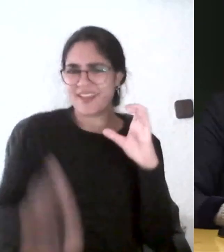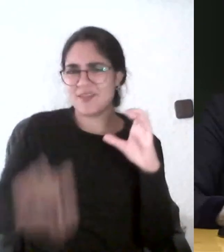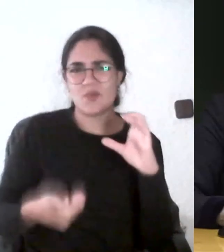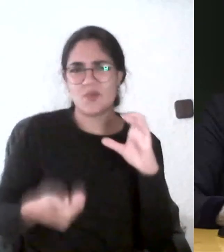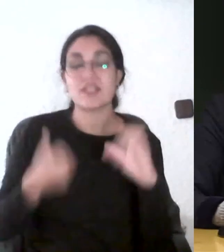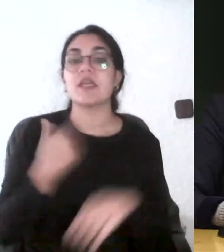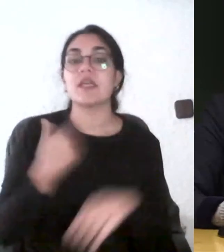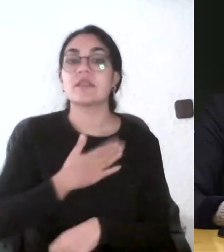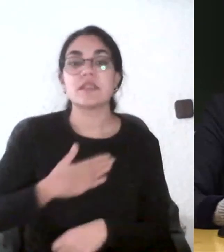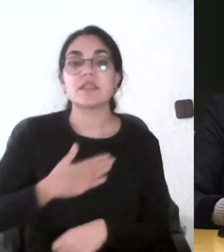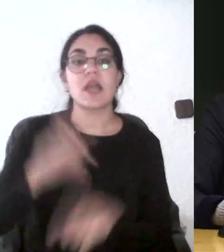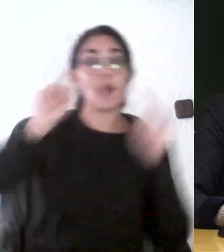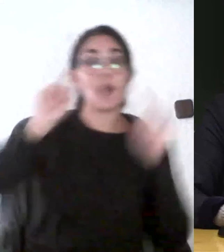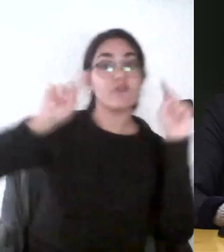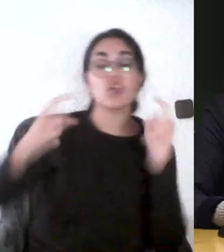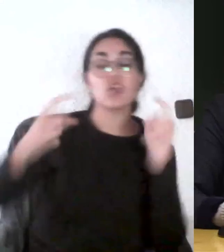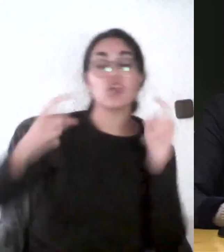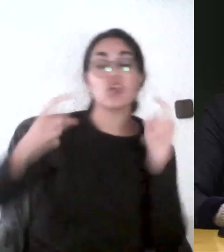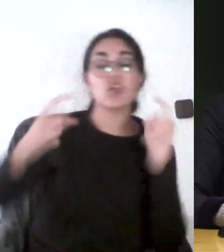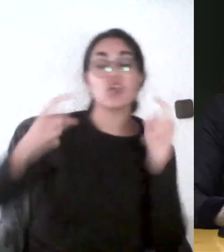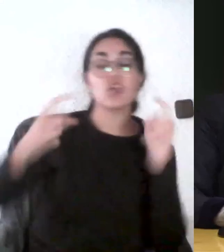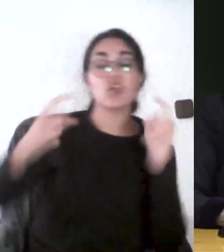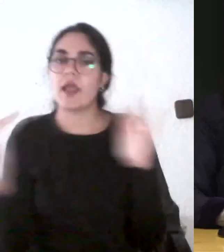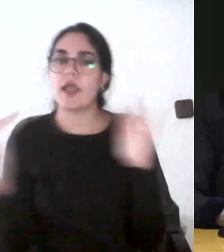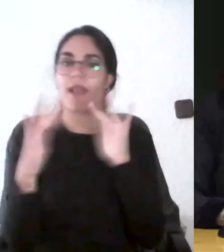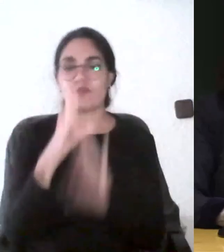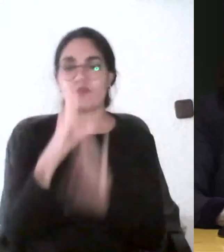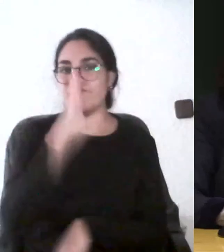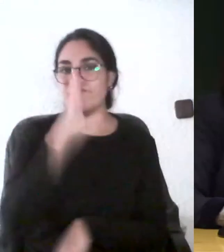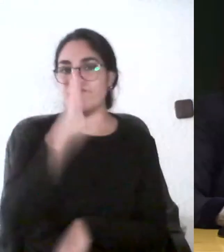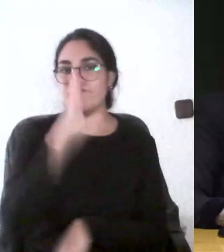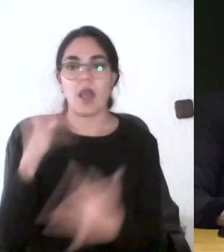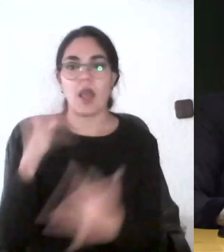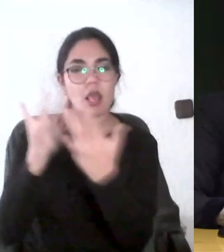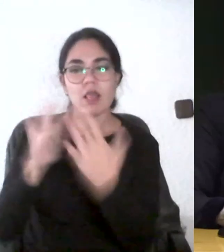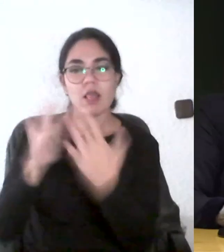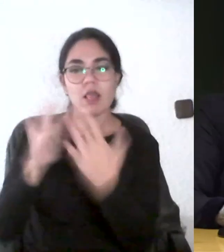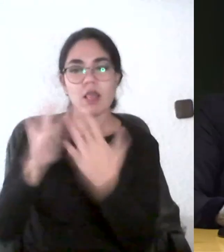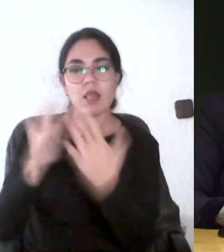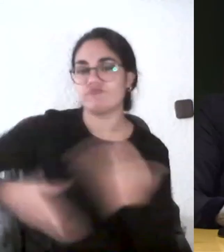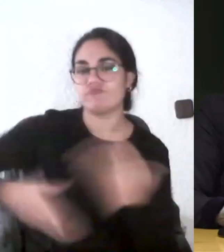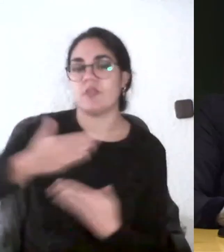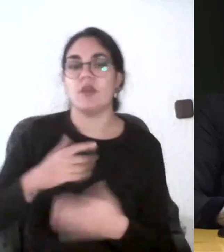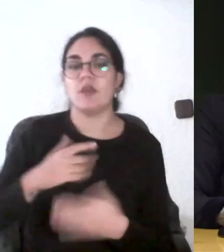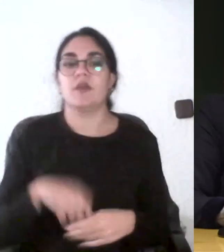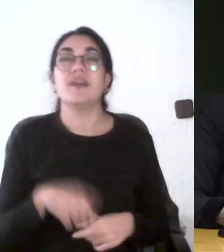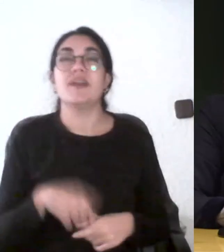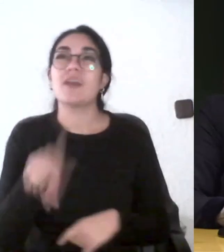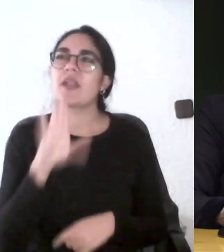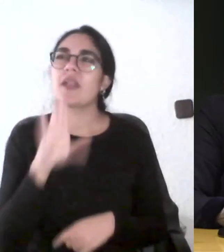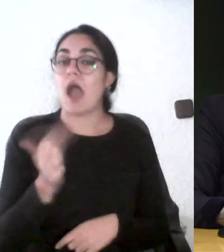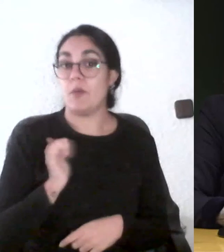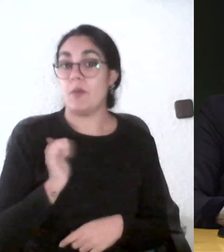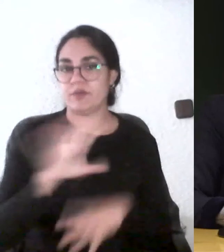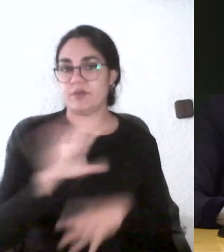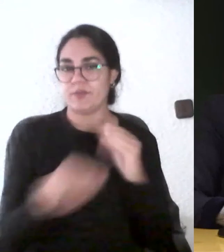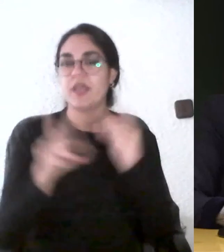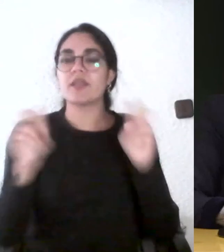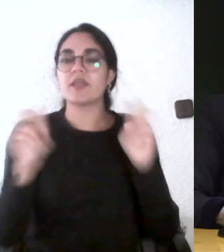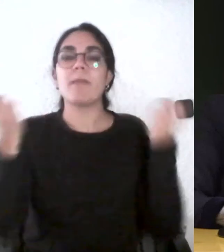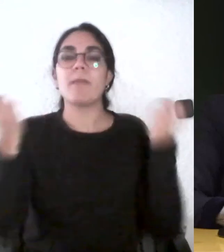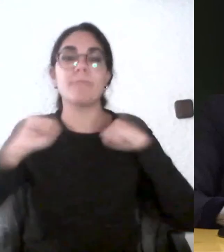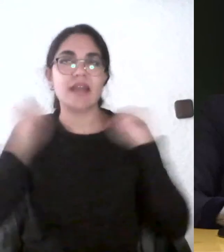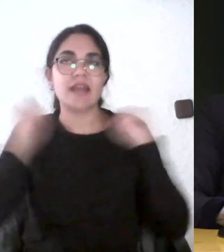directa profesores y alumnos porque para ellos es importante y para nosotros también y aprovecho para decir todo este tema de las prácticas que ponemos con la